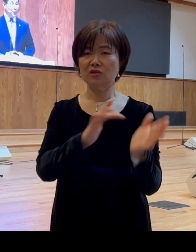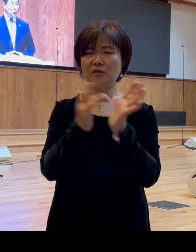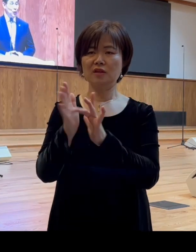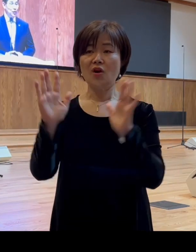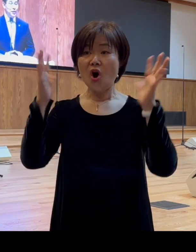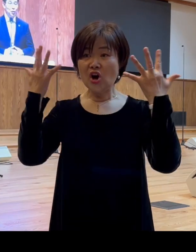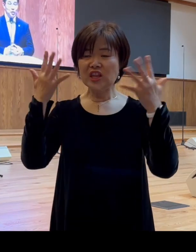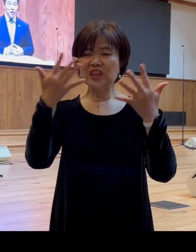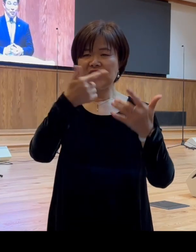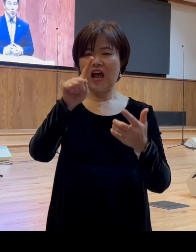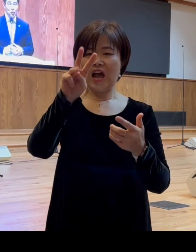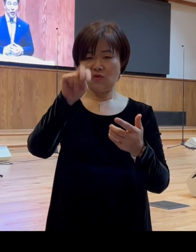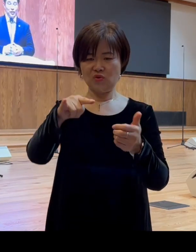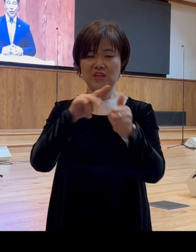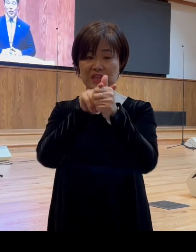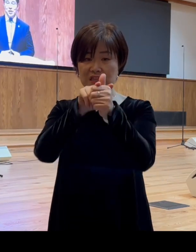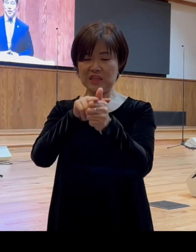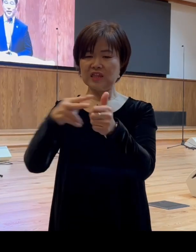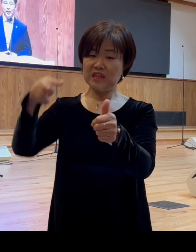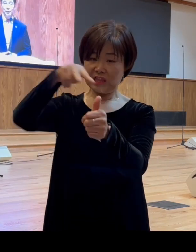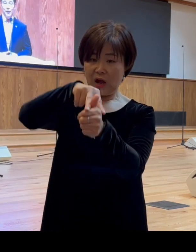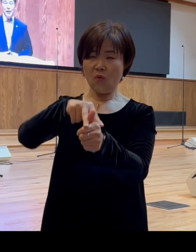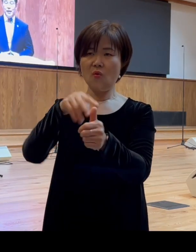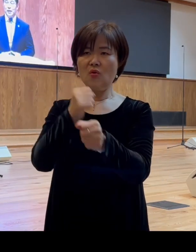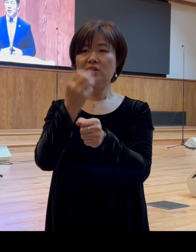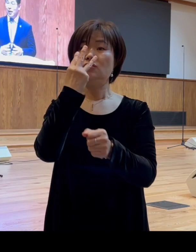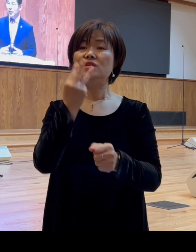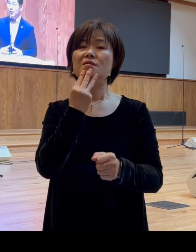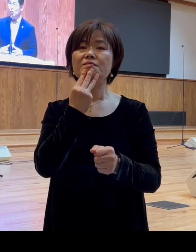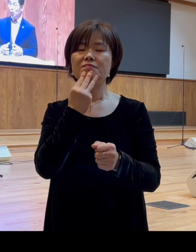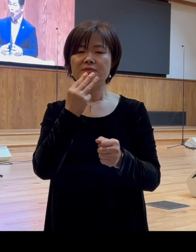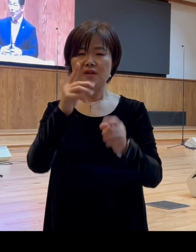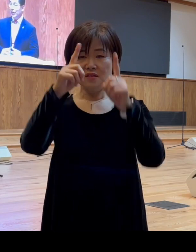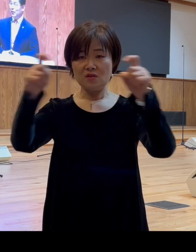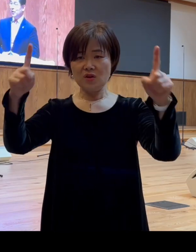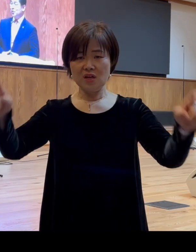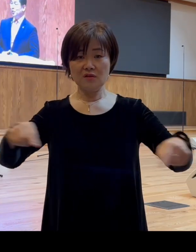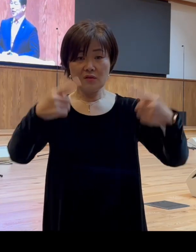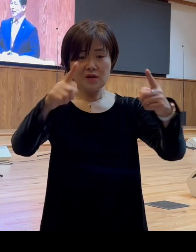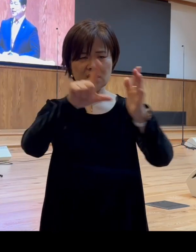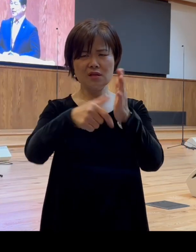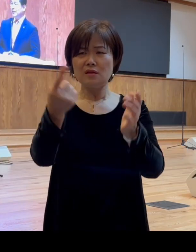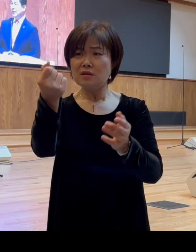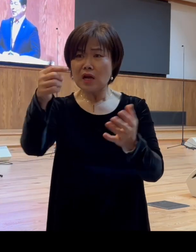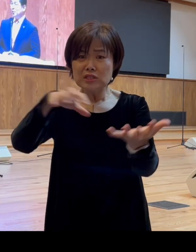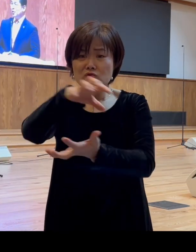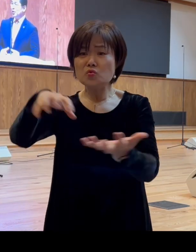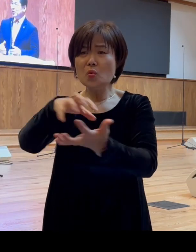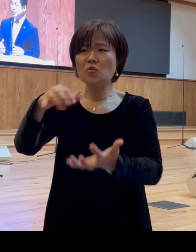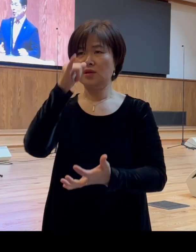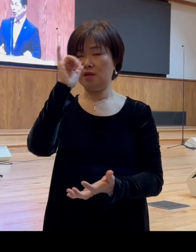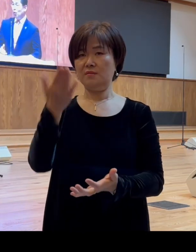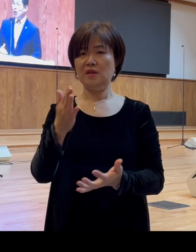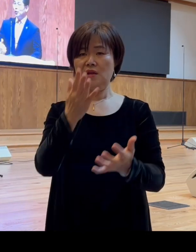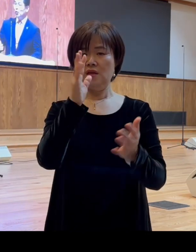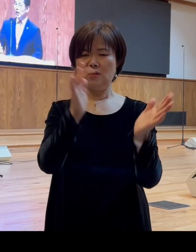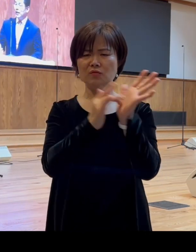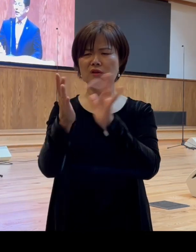그 예루살렘 성에 들어가실 때 작은 소동이 일어났습니다 예수님께서 오랫동안 갈릴리